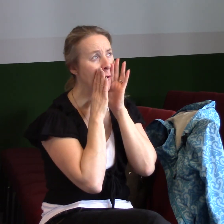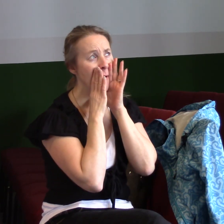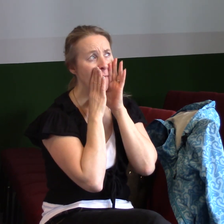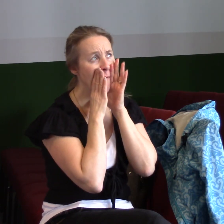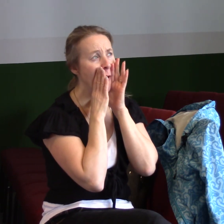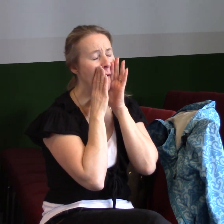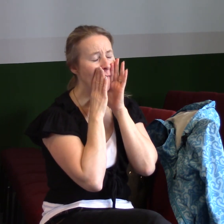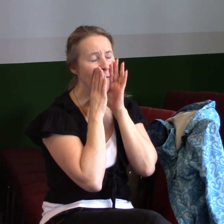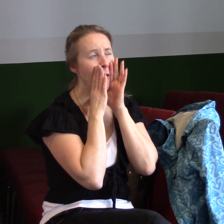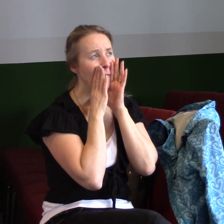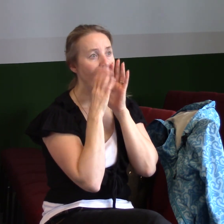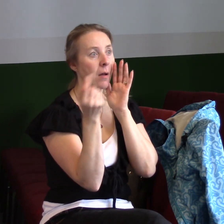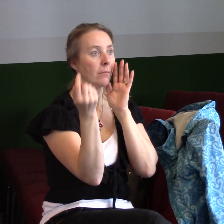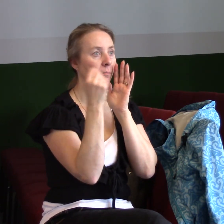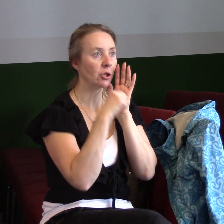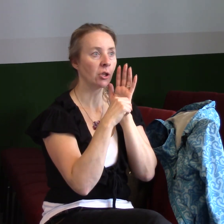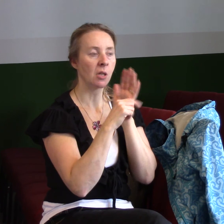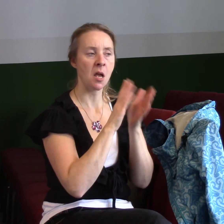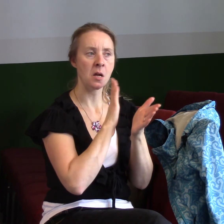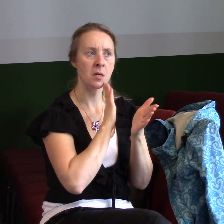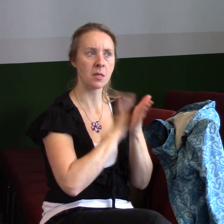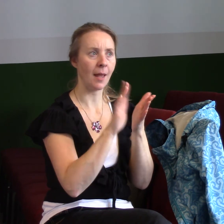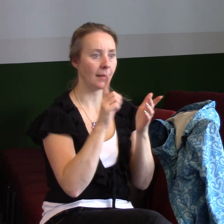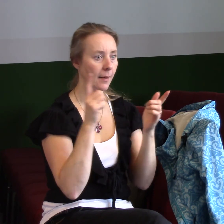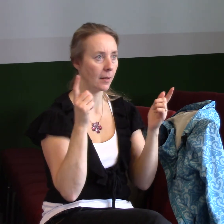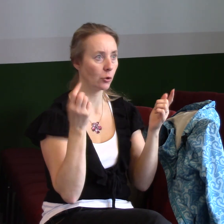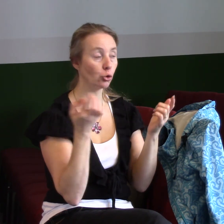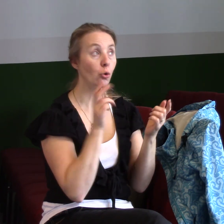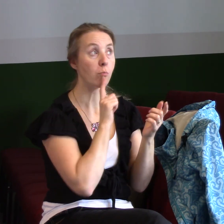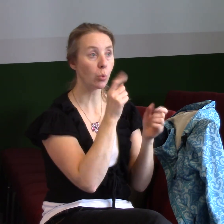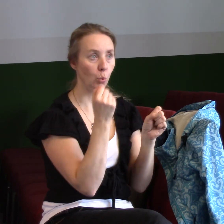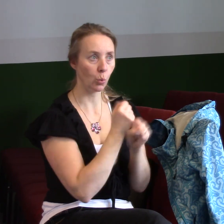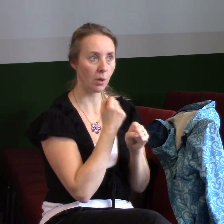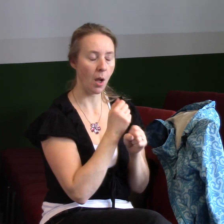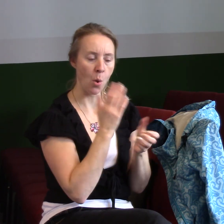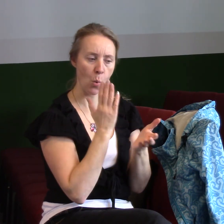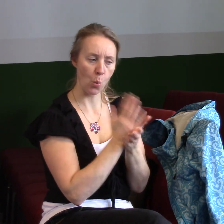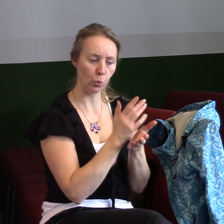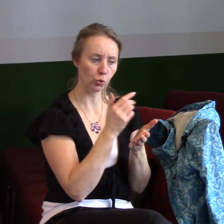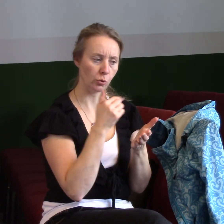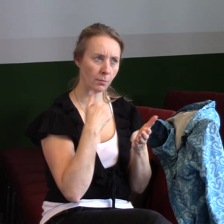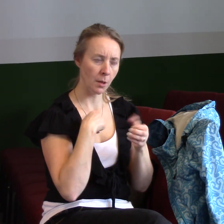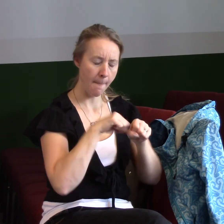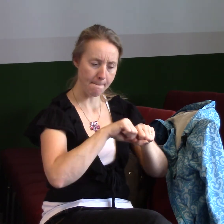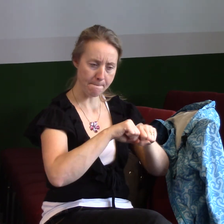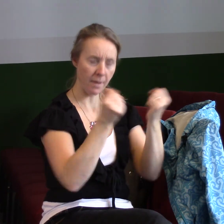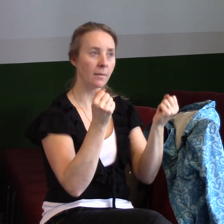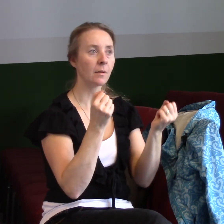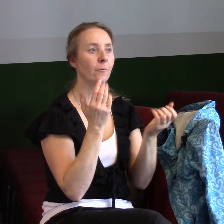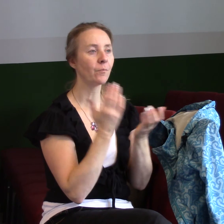Bohu a nejenom přijde taková radikální aktivita boží a nejenom jsme jakoby průlomem vysvobozeni. A to je hrozně zrušující,